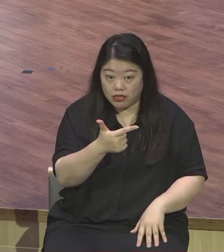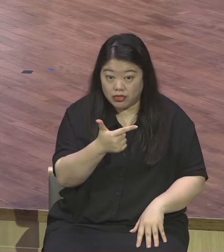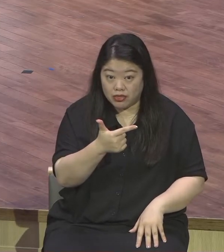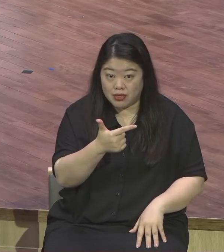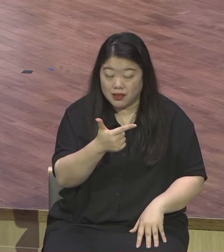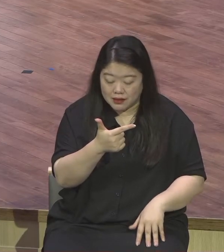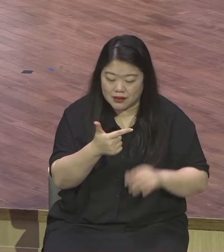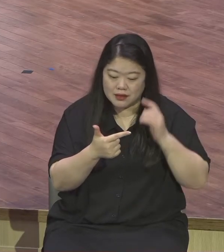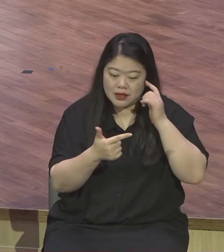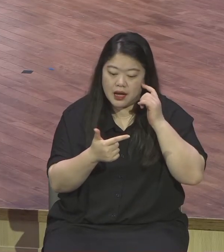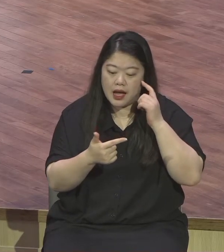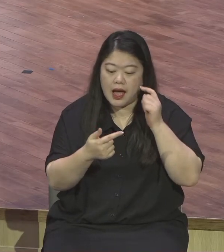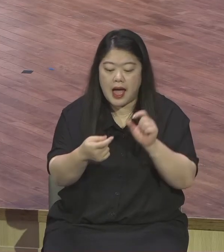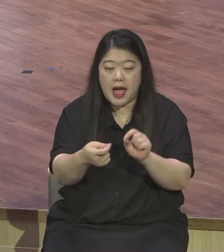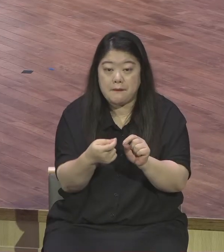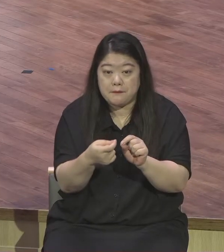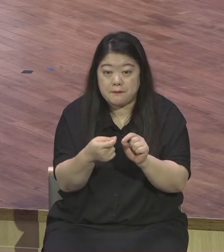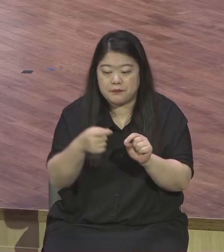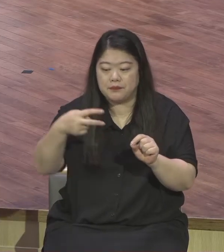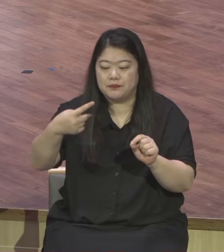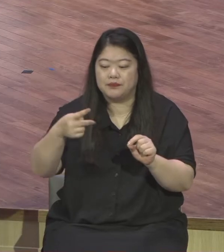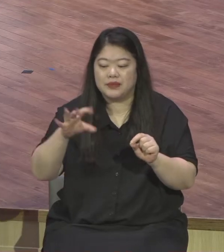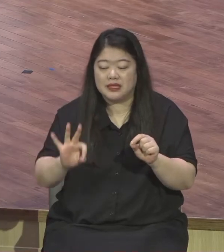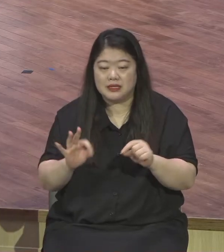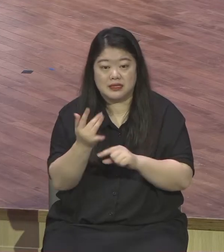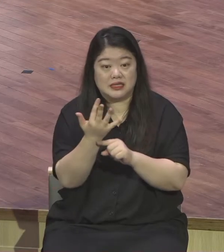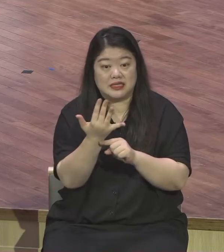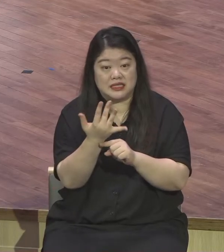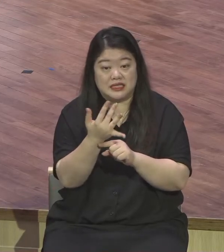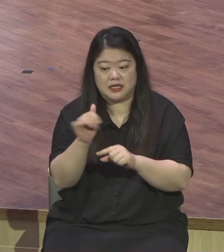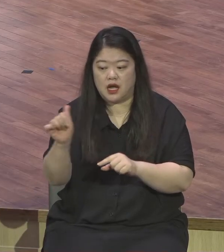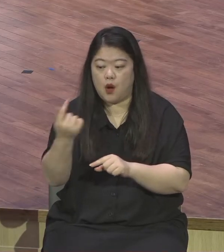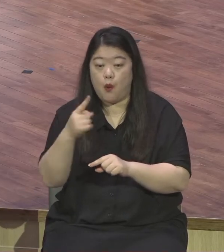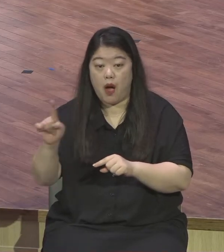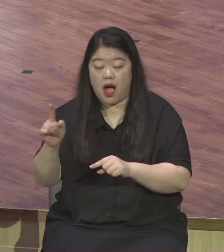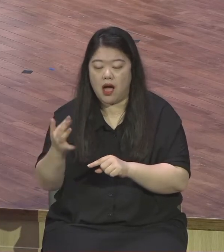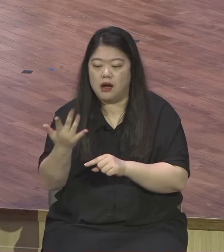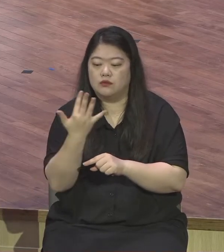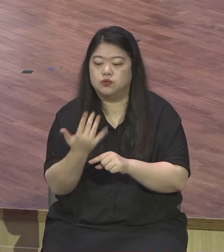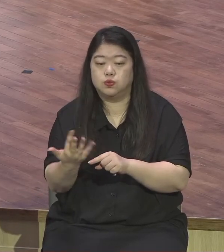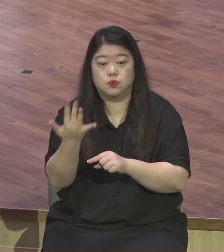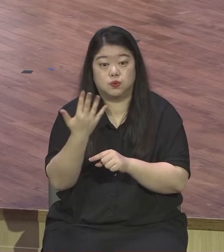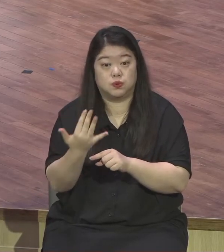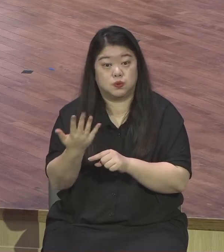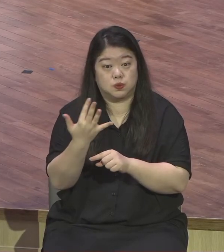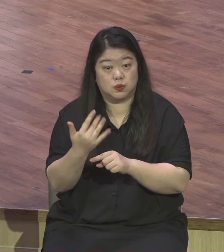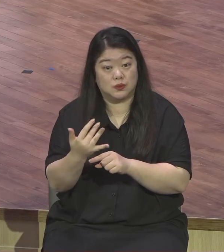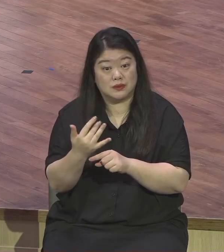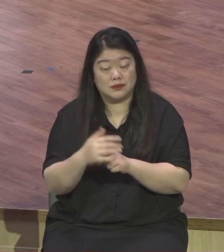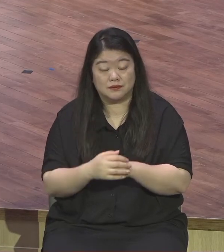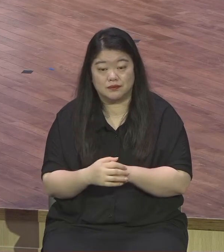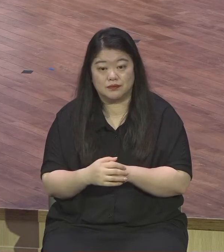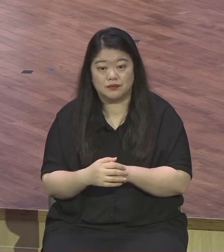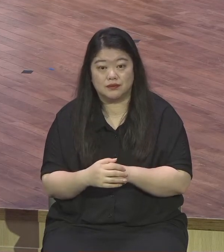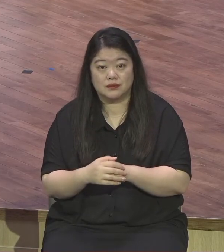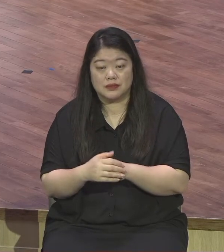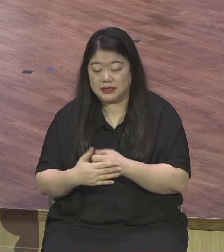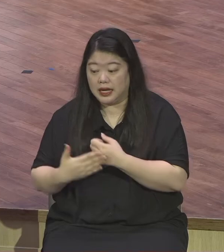서는 한자 성어잖아요 영적으로 은혜 받지를 못하면 언제 어떻게